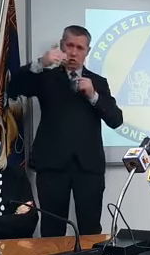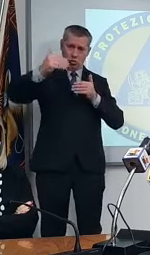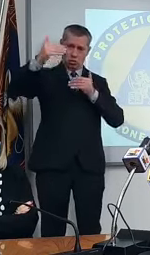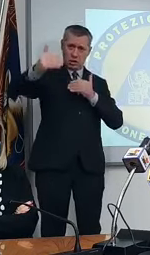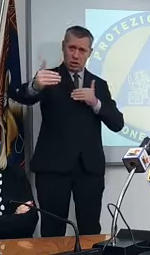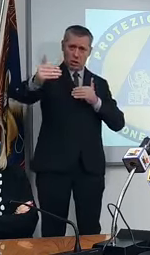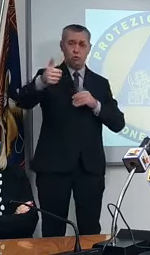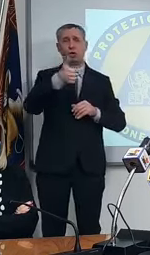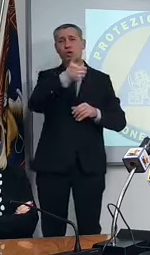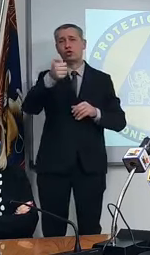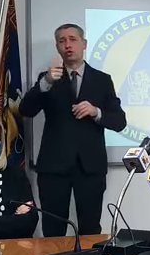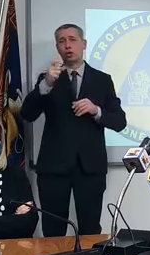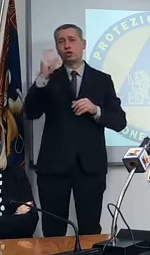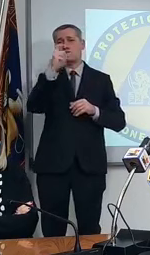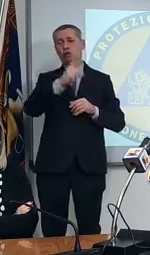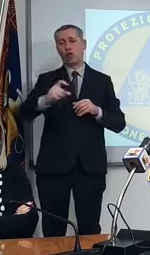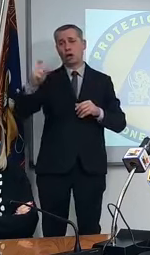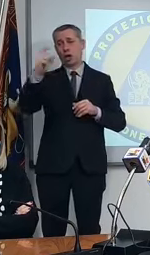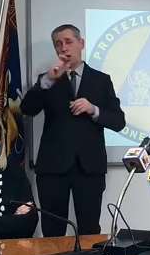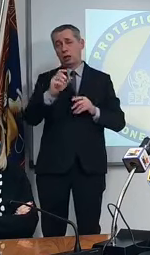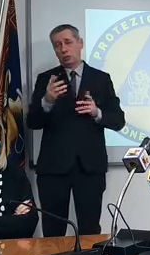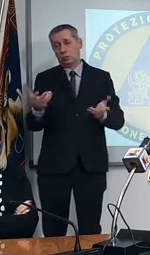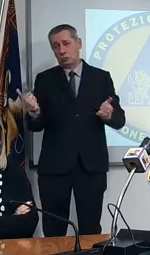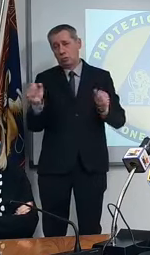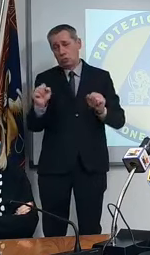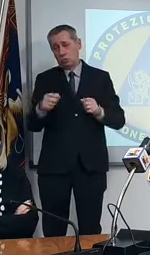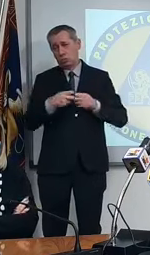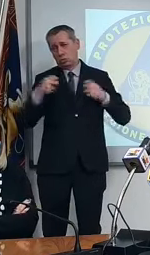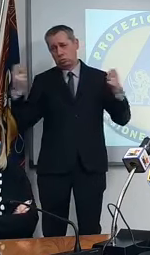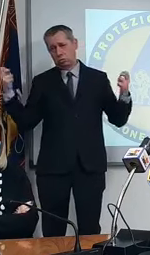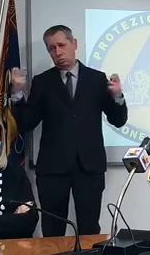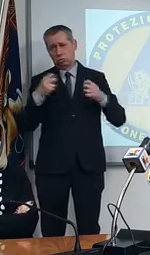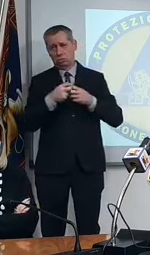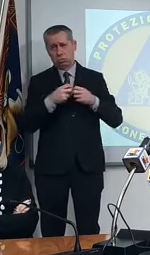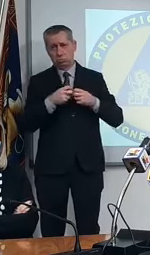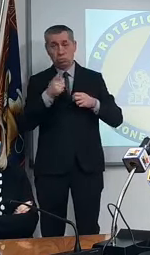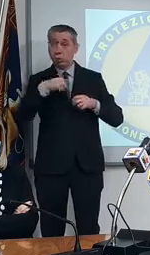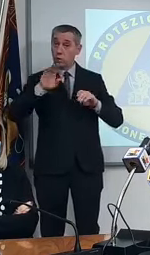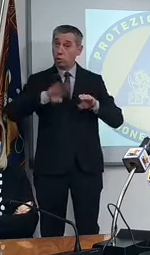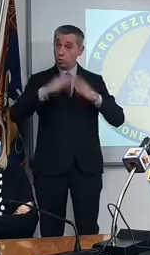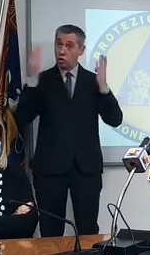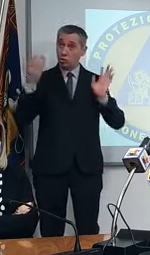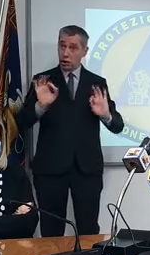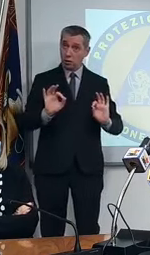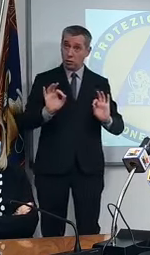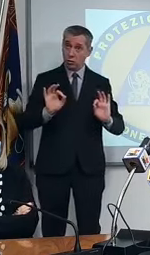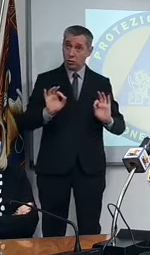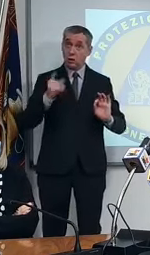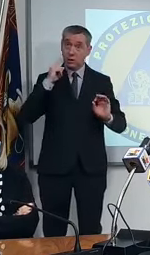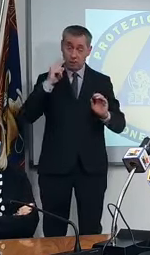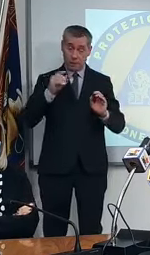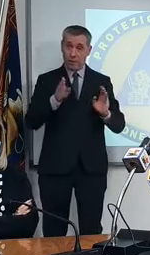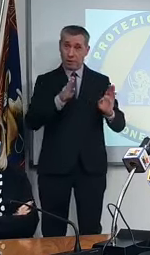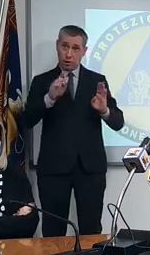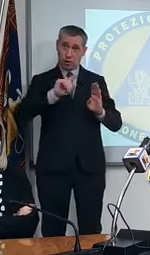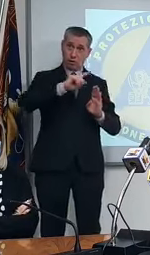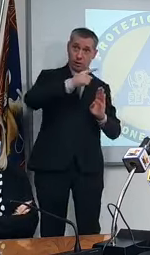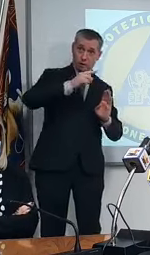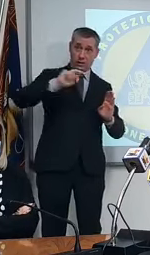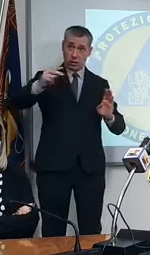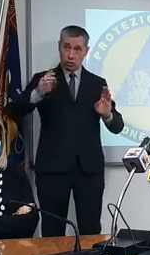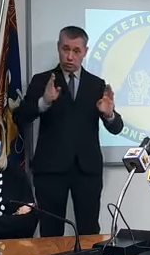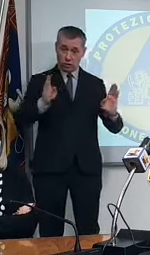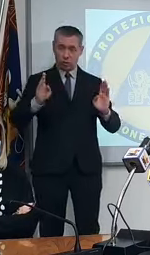tutta una letteratura su questo addirittura abbiamo scoperto strada facendo che più si dilata il periodo parlo di